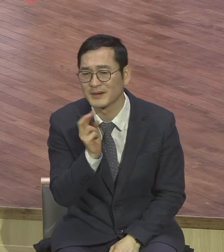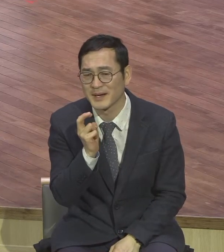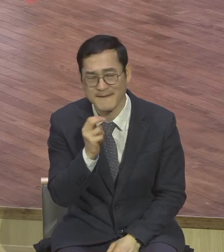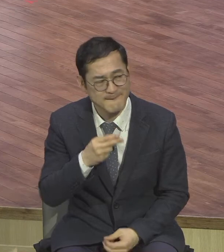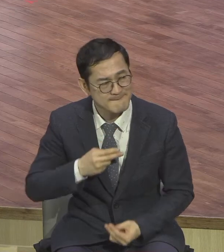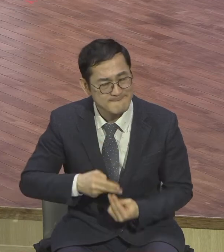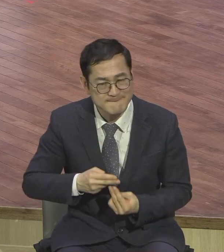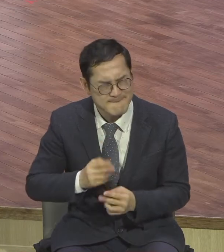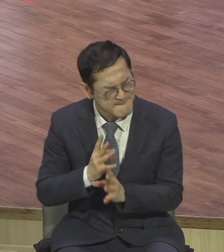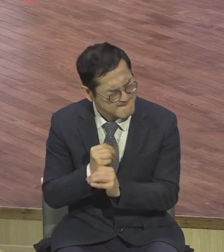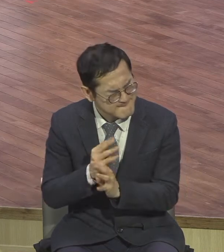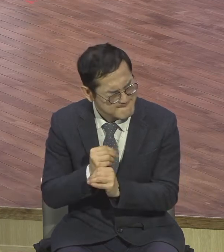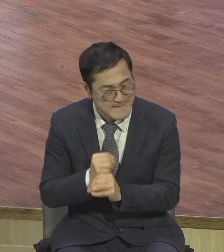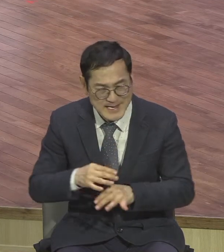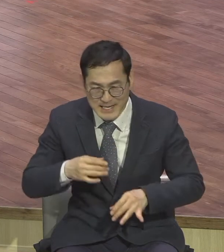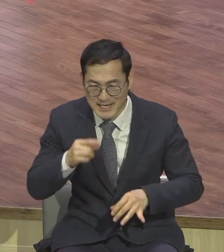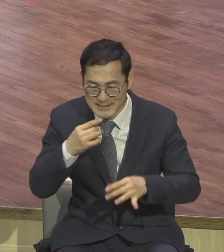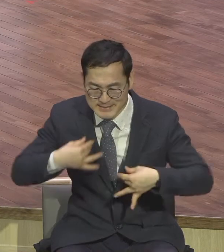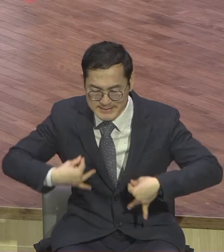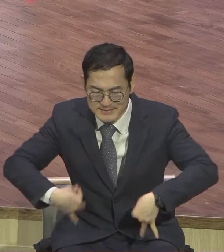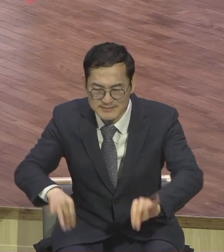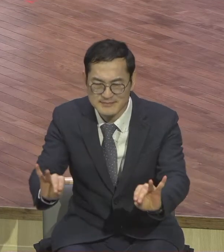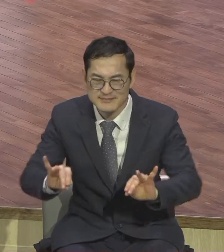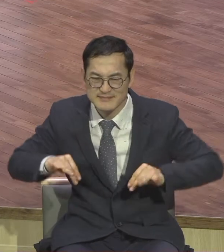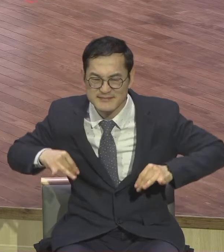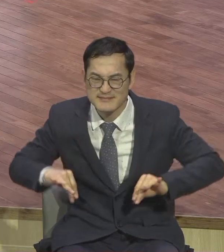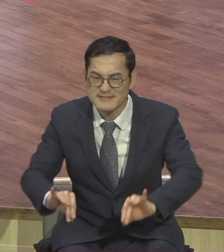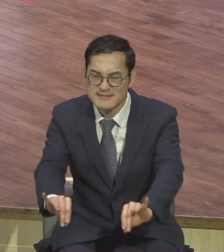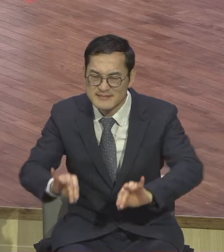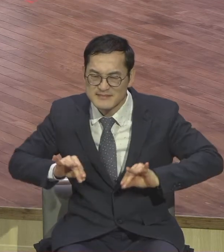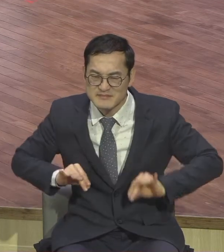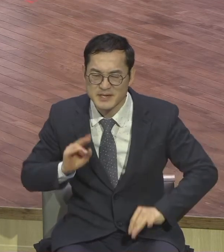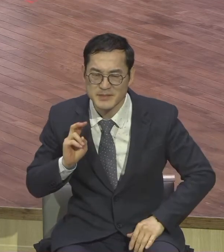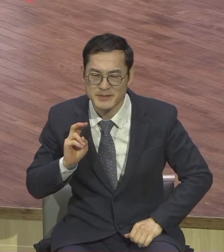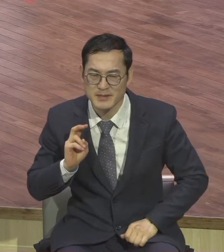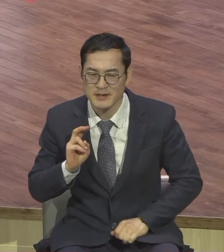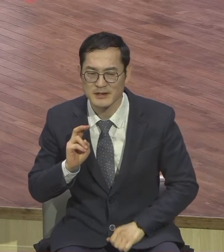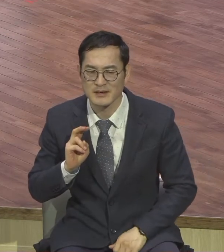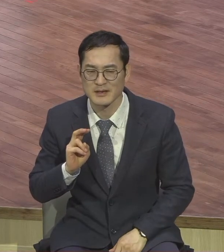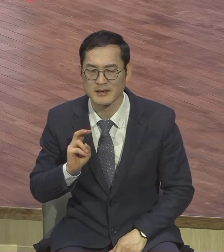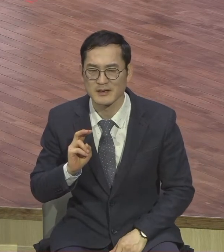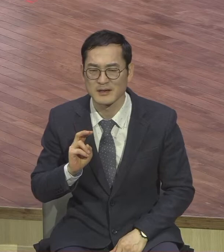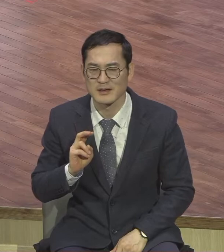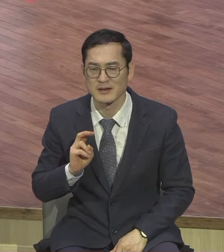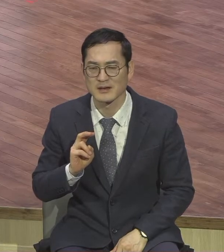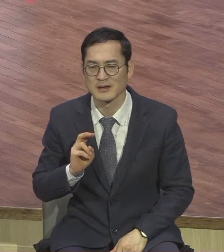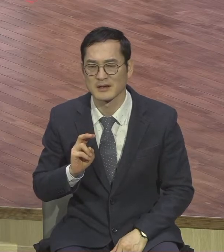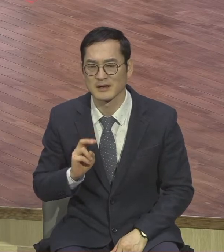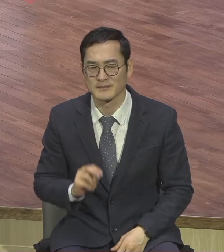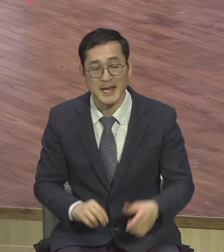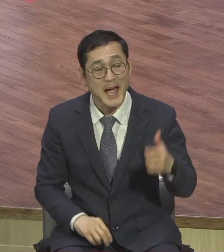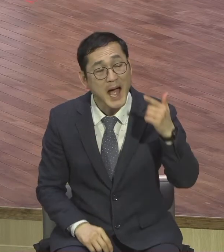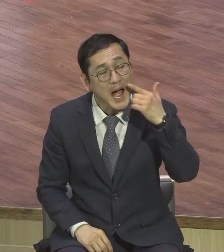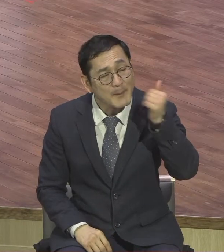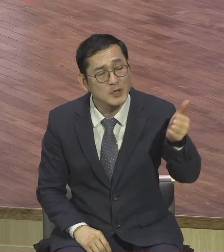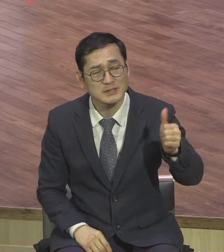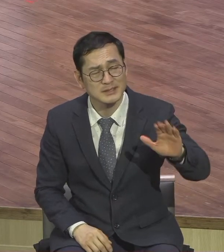자 아버지 야곱이 죽고 나니까 요셉이 이제 복수할까 싶어서 형들은